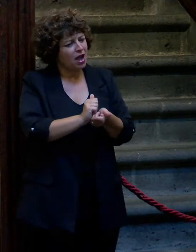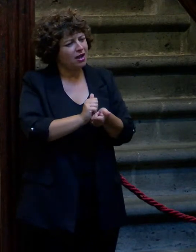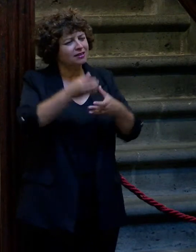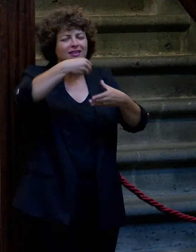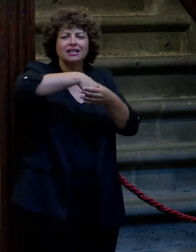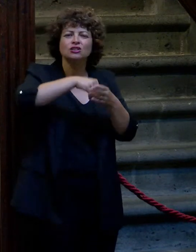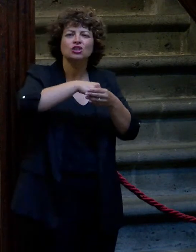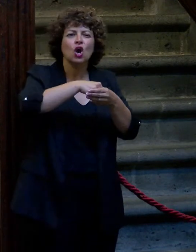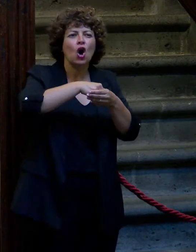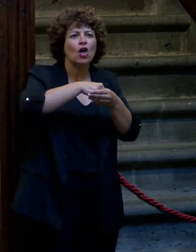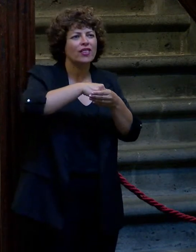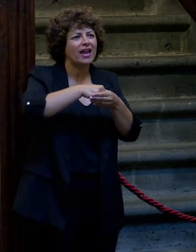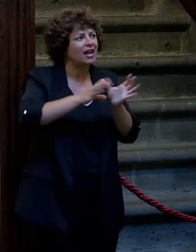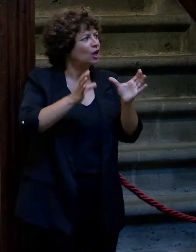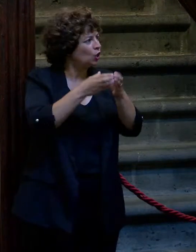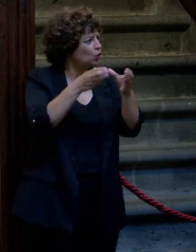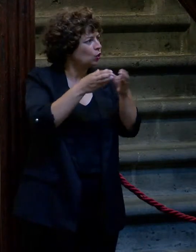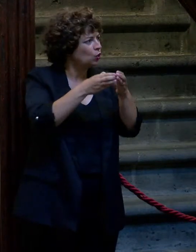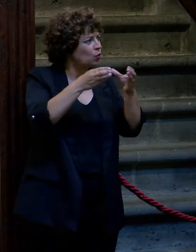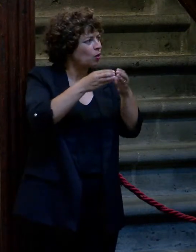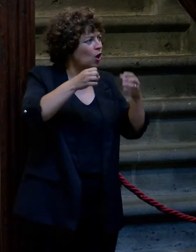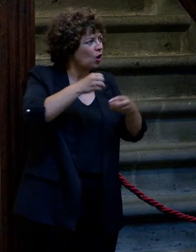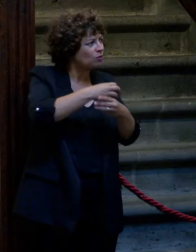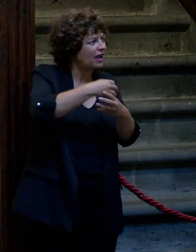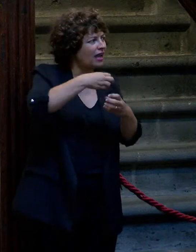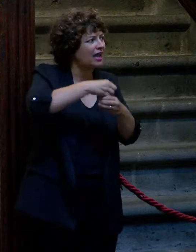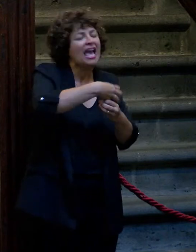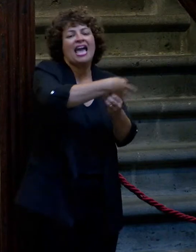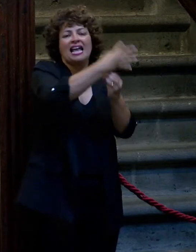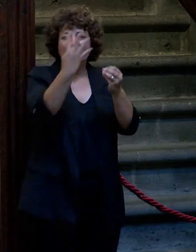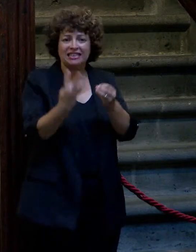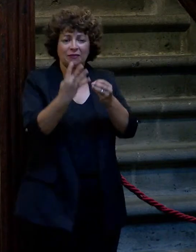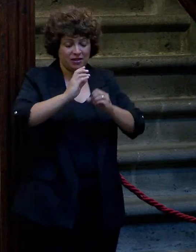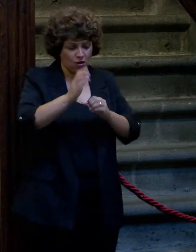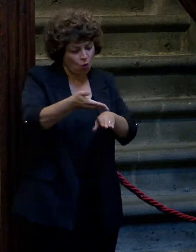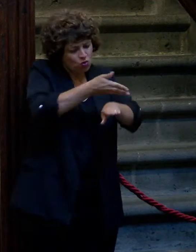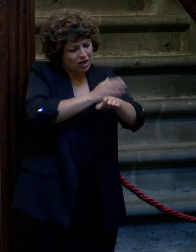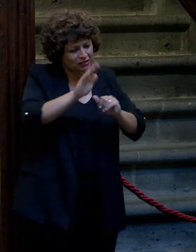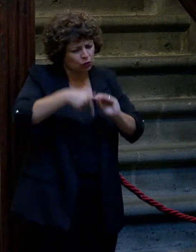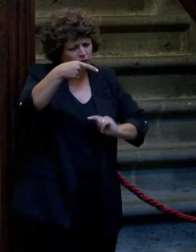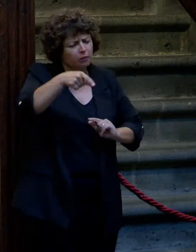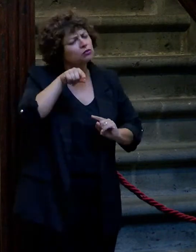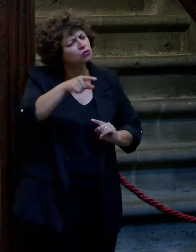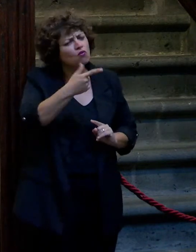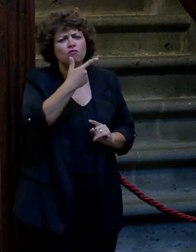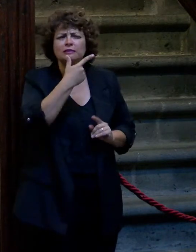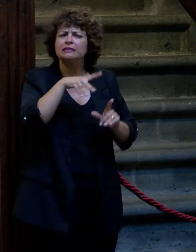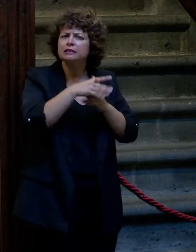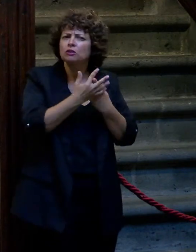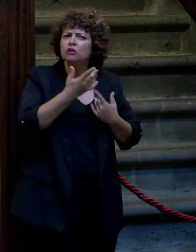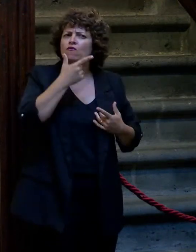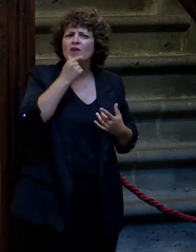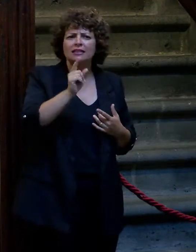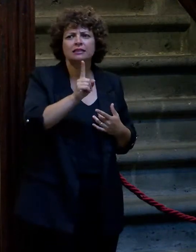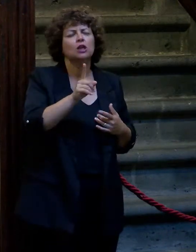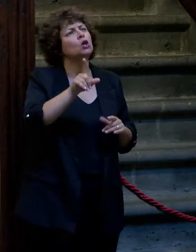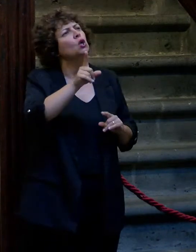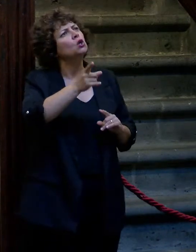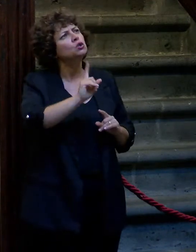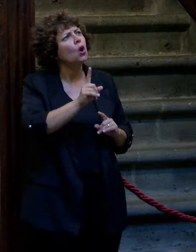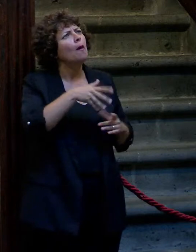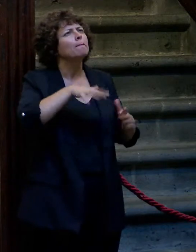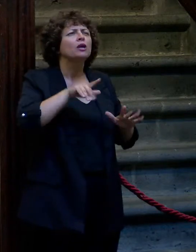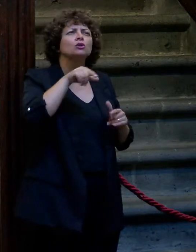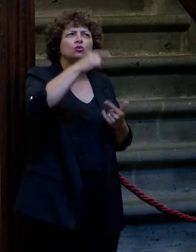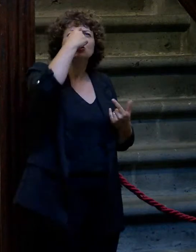mundo del colectivo LGTBI, porque has marcado un antes y un después, tú no lo tuviste fácil en el mundo. Pero ¿sabes lo que